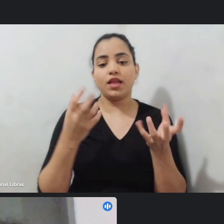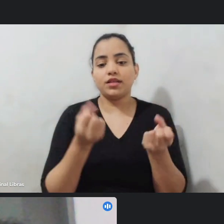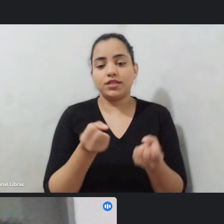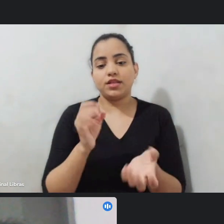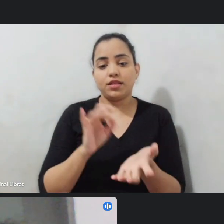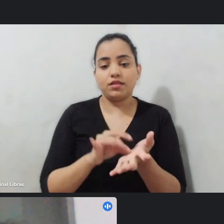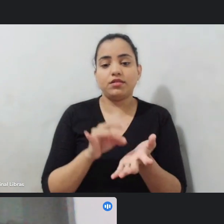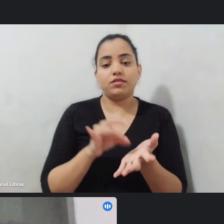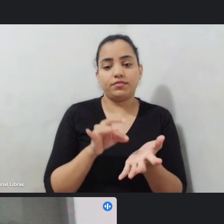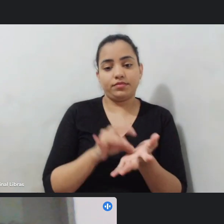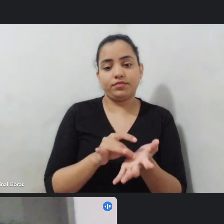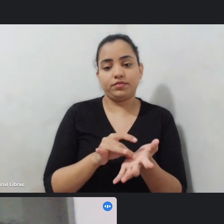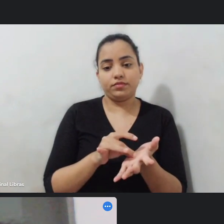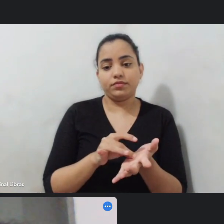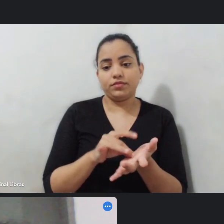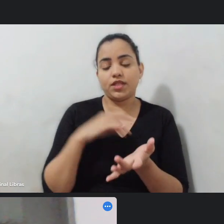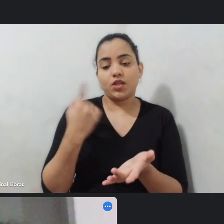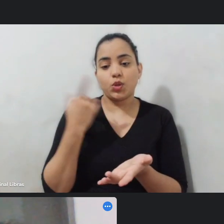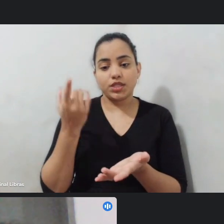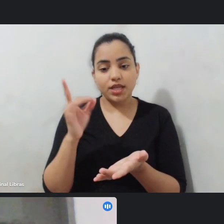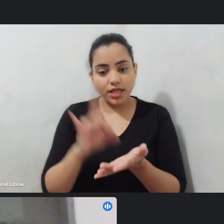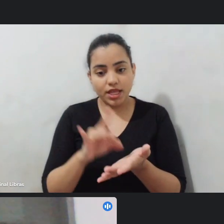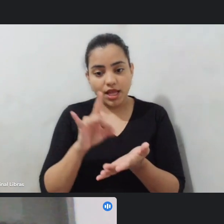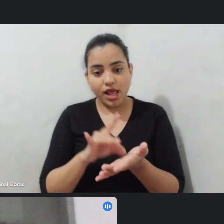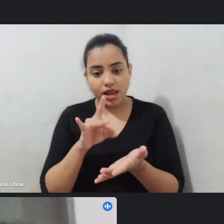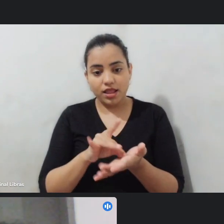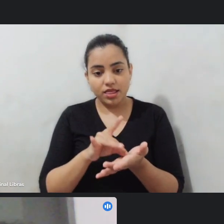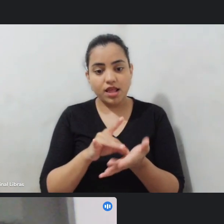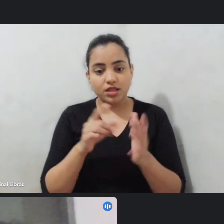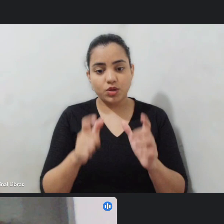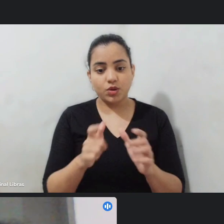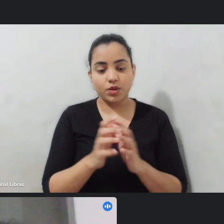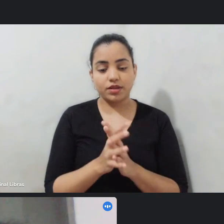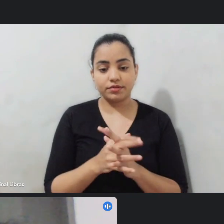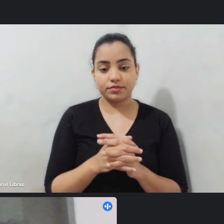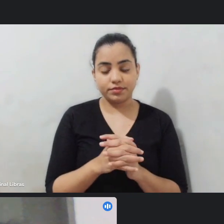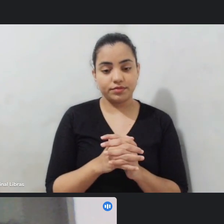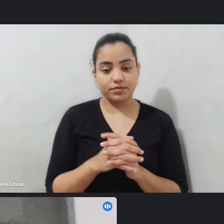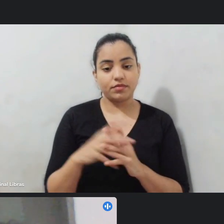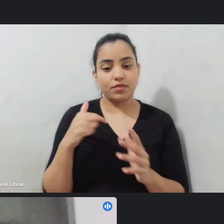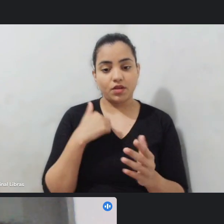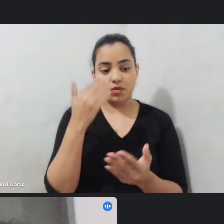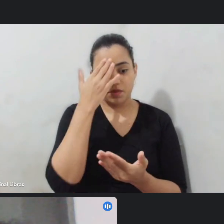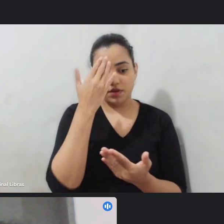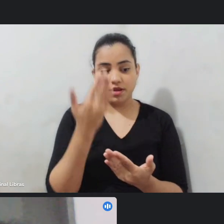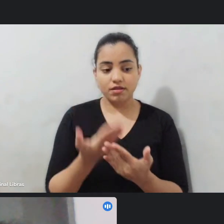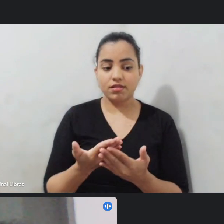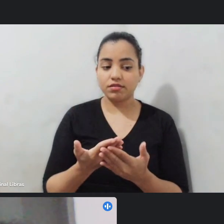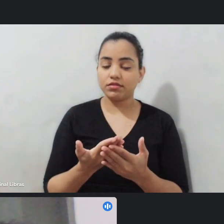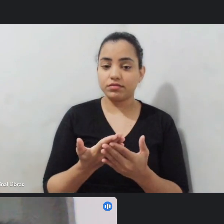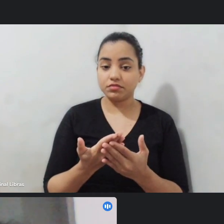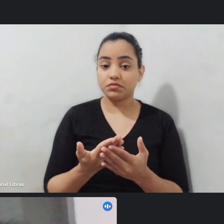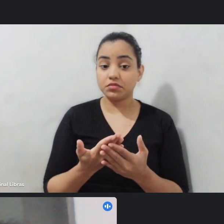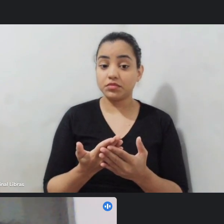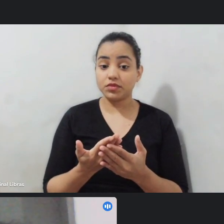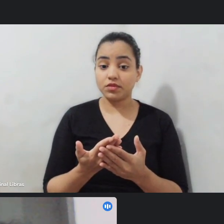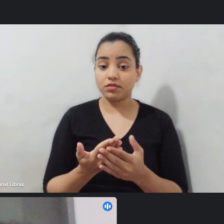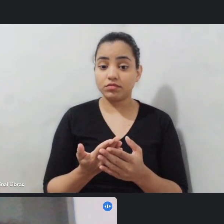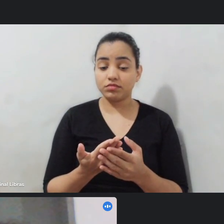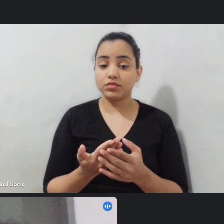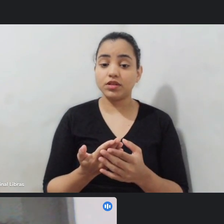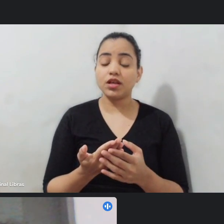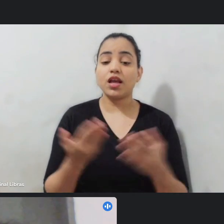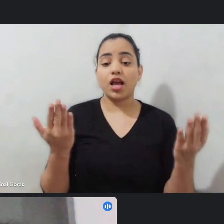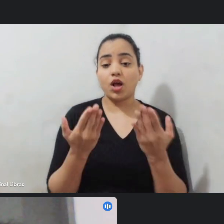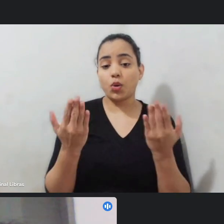nossa realidade de Estado e eu acredito que através dessas conversas a